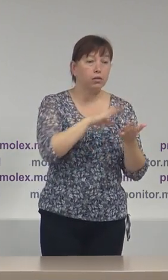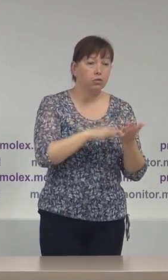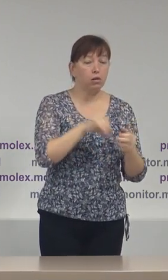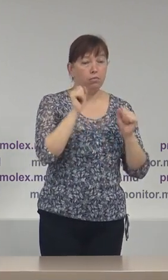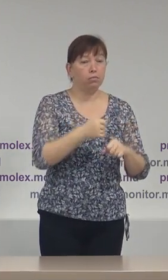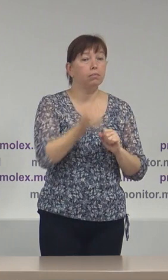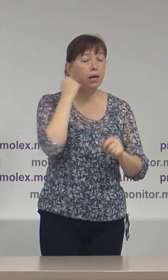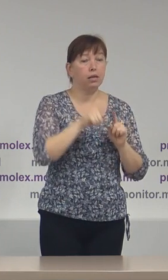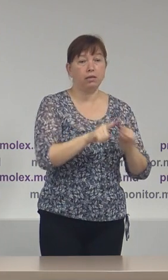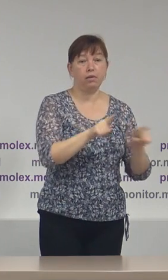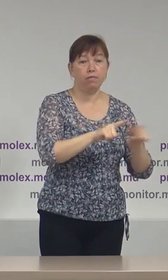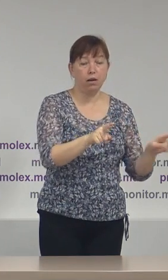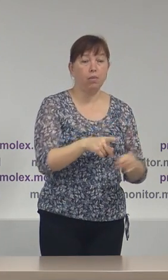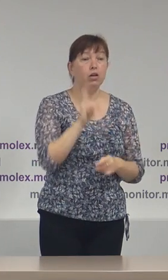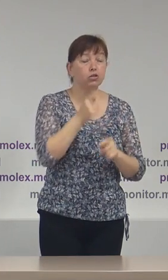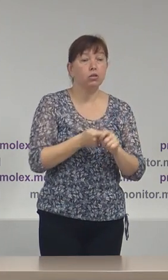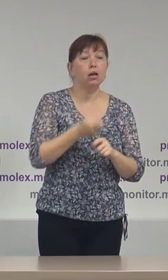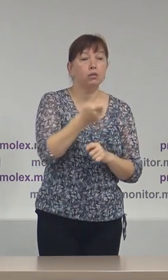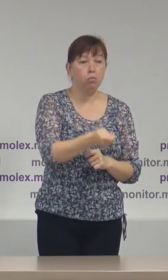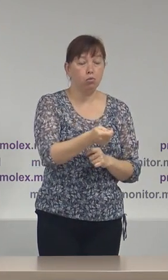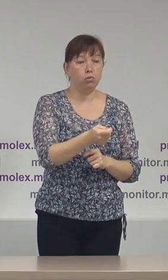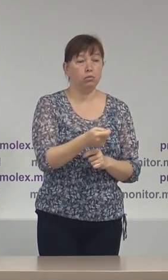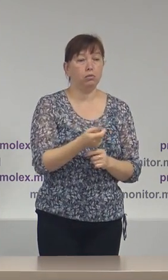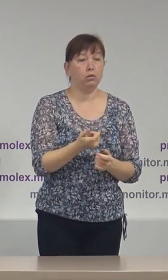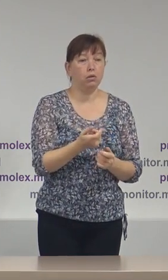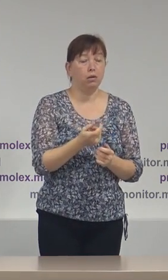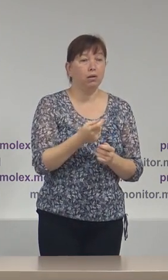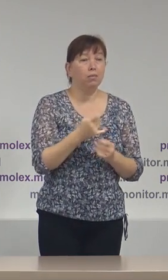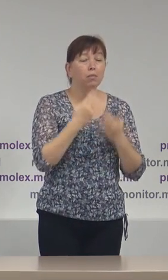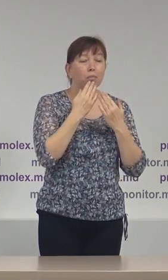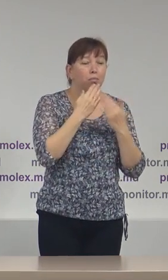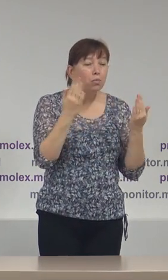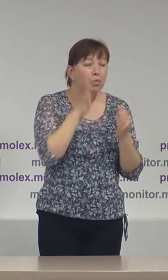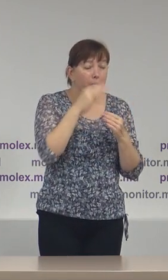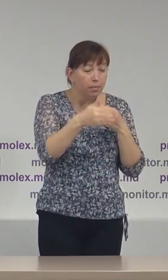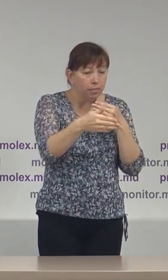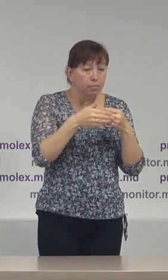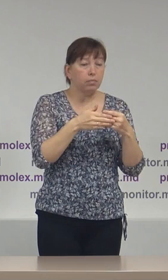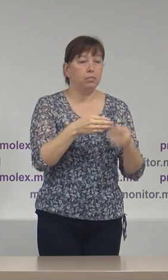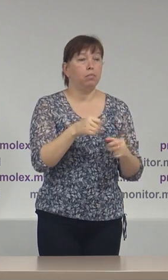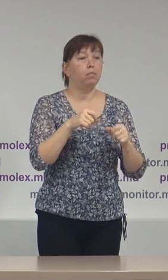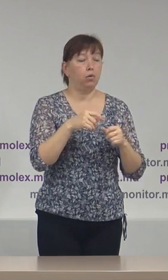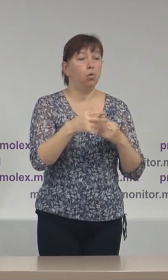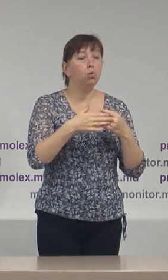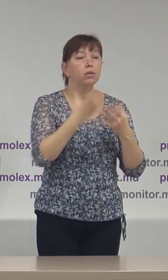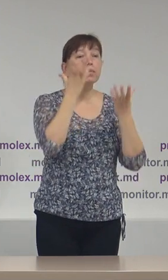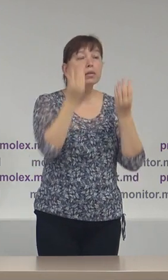candidați au fost depuse practic pe ultima sută de metri în ultimele zile posibile,